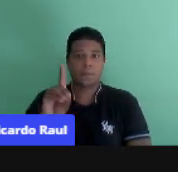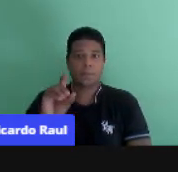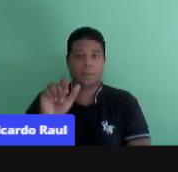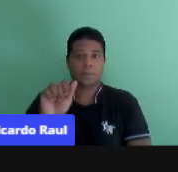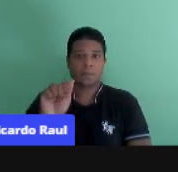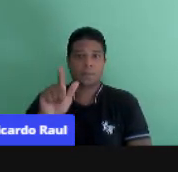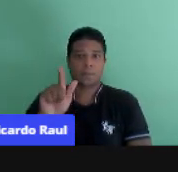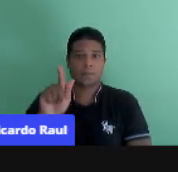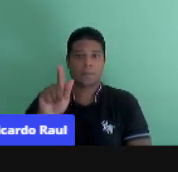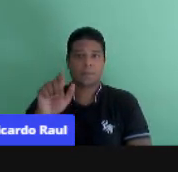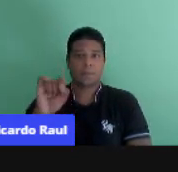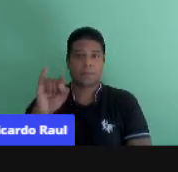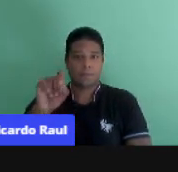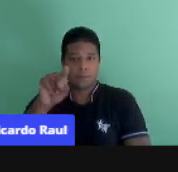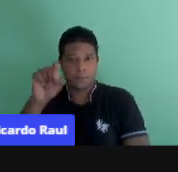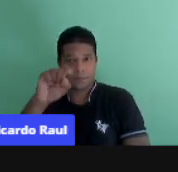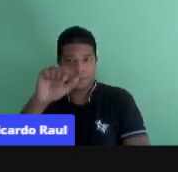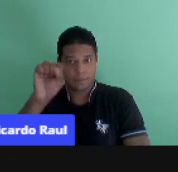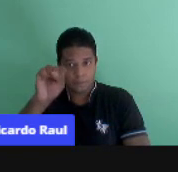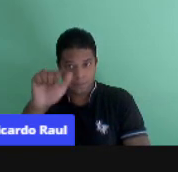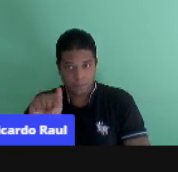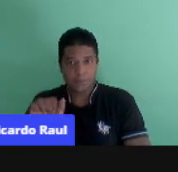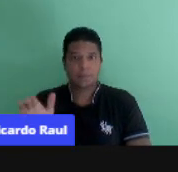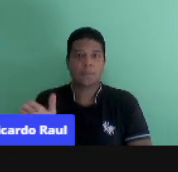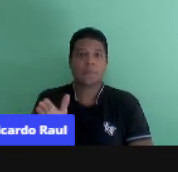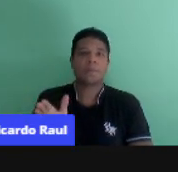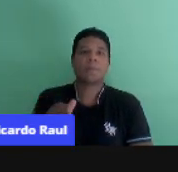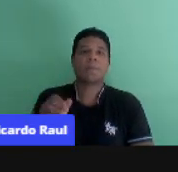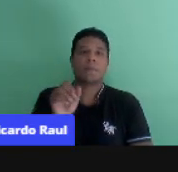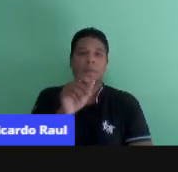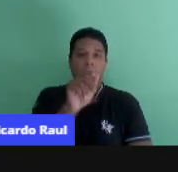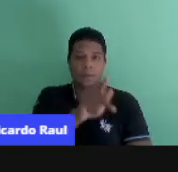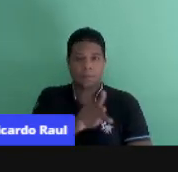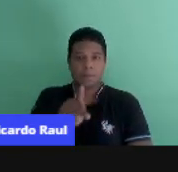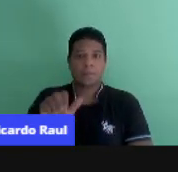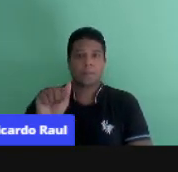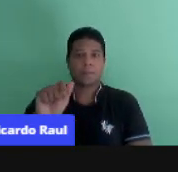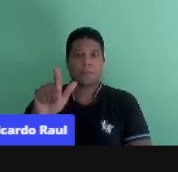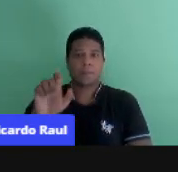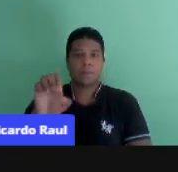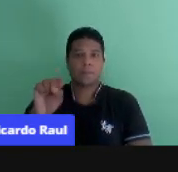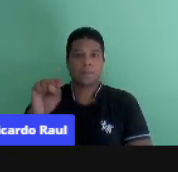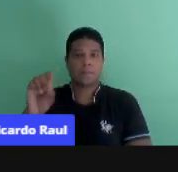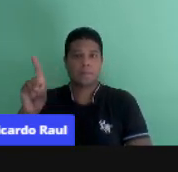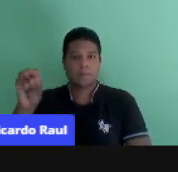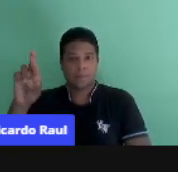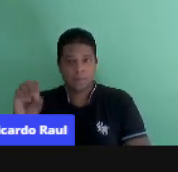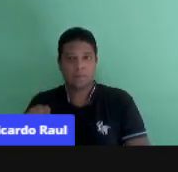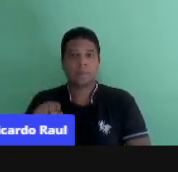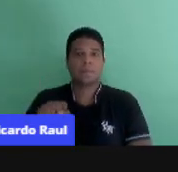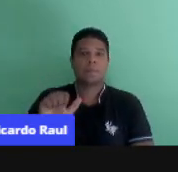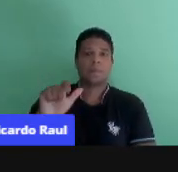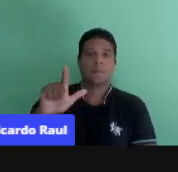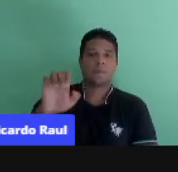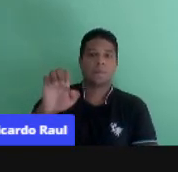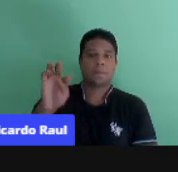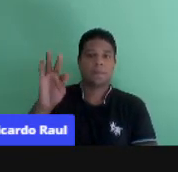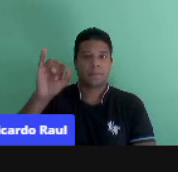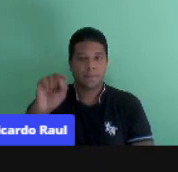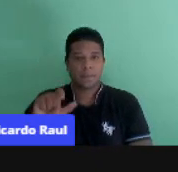professor Alessandro Marcon, professora Aletheia e o professor Luiz Henrique. Próximo slide.